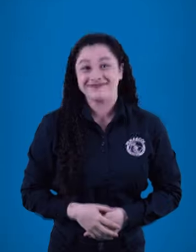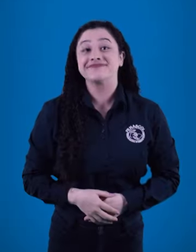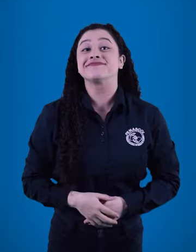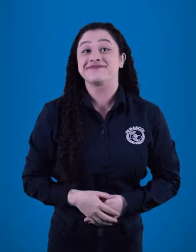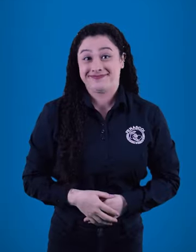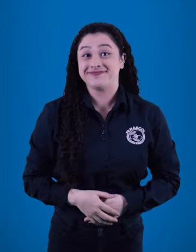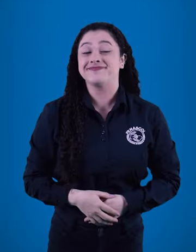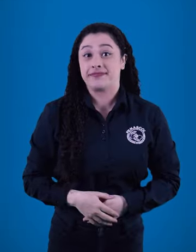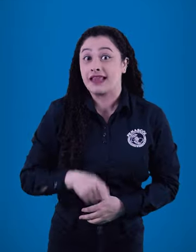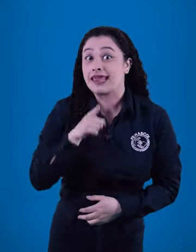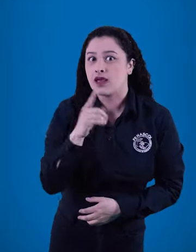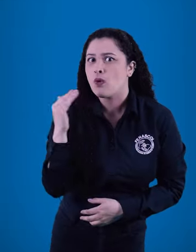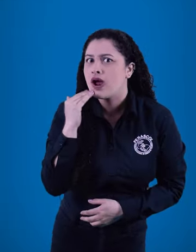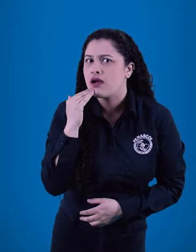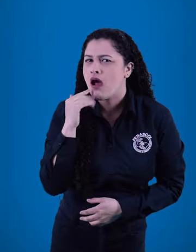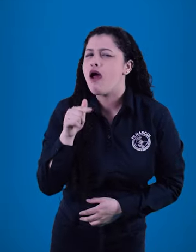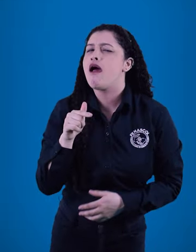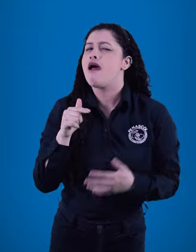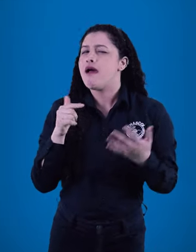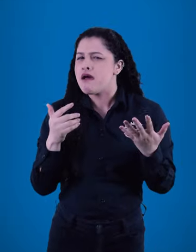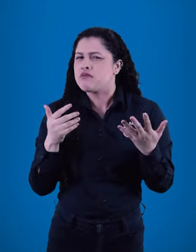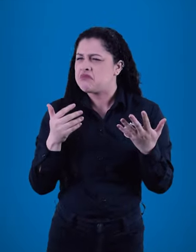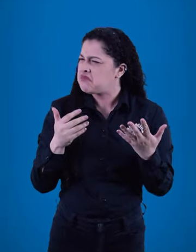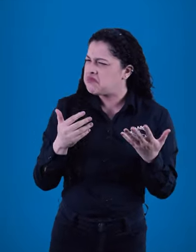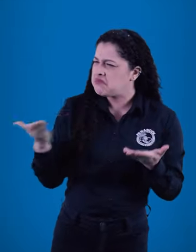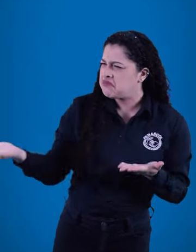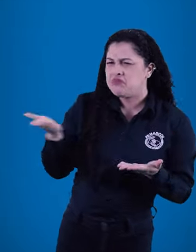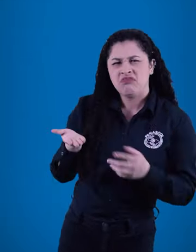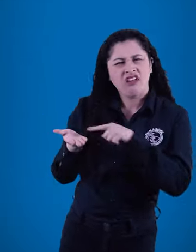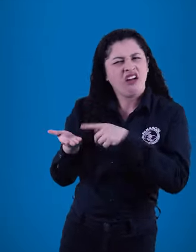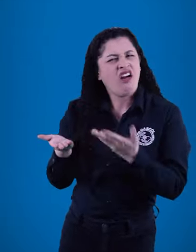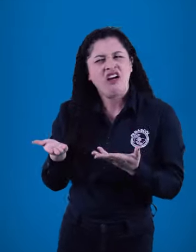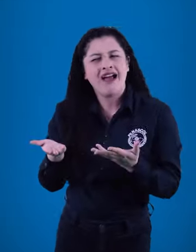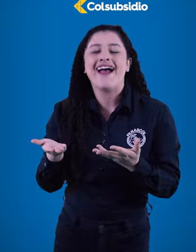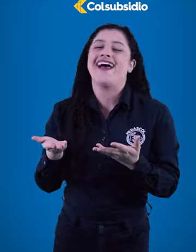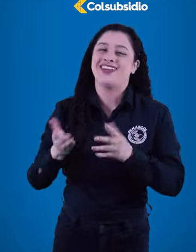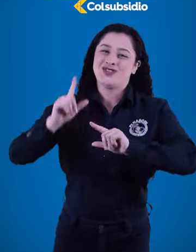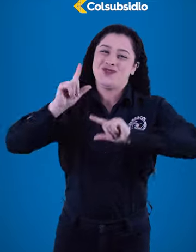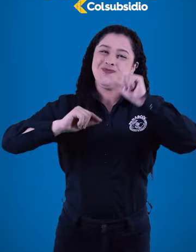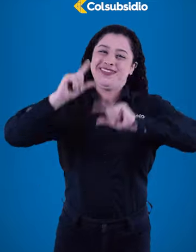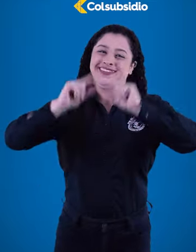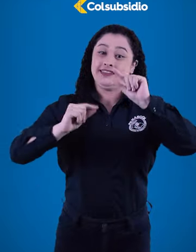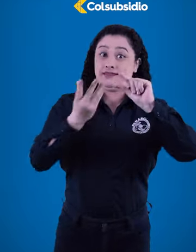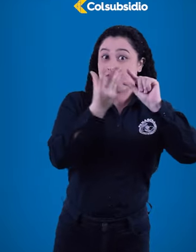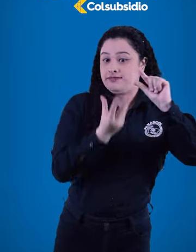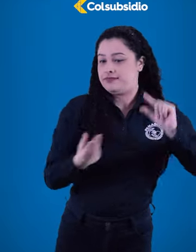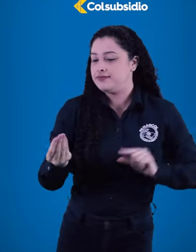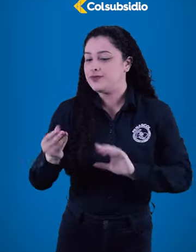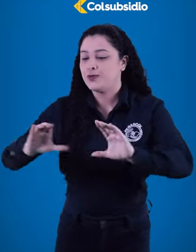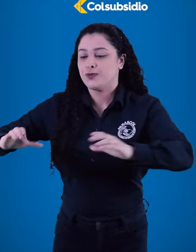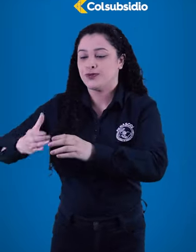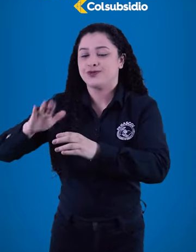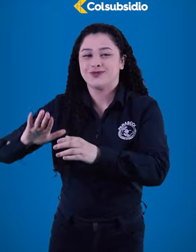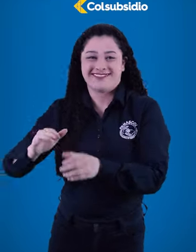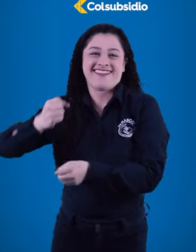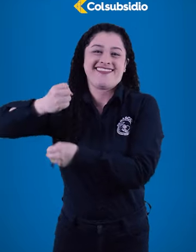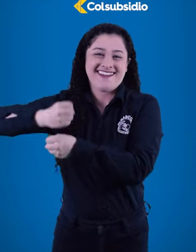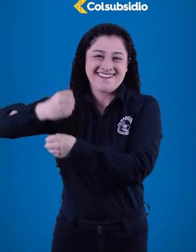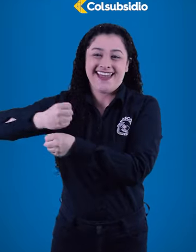Junto con CallSubsidio, Agencia de Empleo, el próximo 9 de julio a las 3 y 30 pm por el Facebook de Fenas Call.